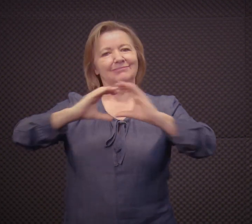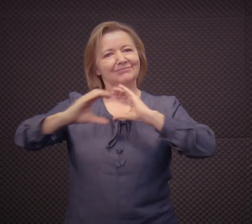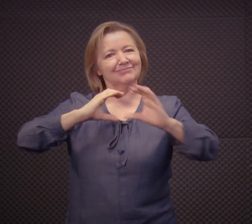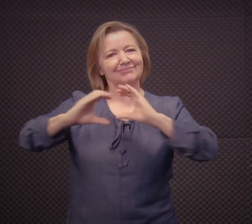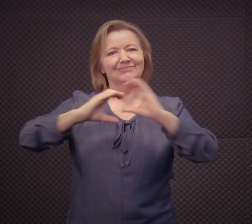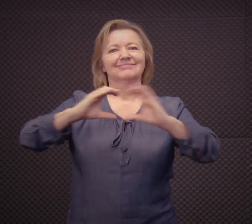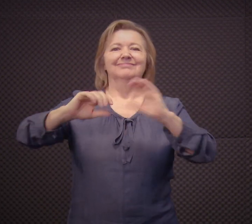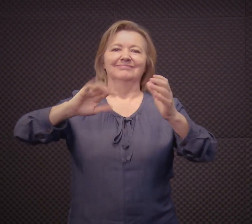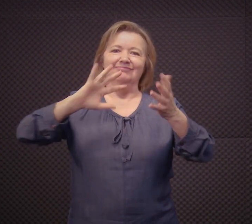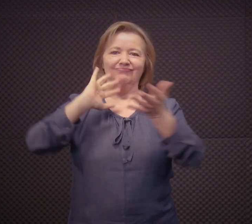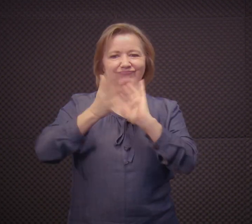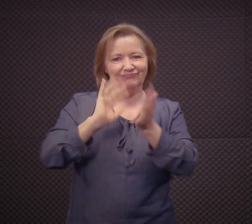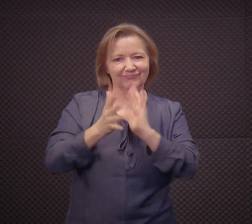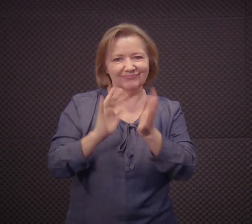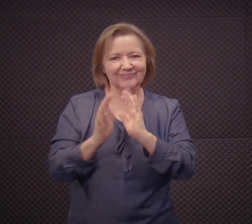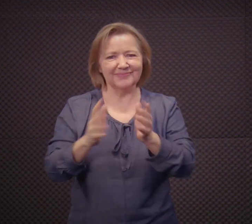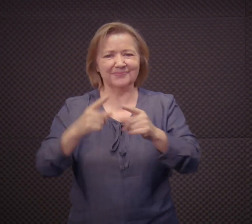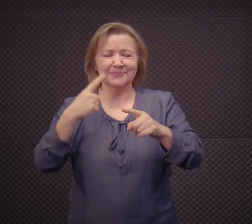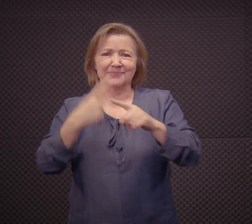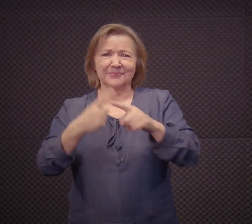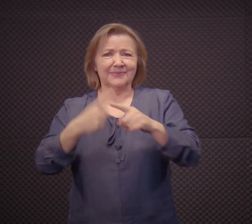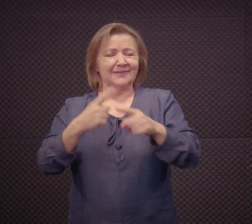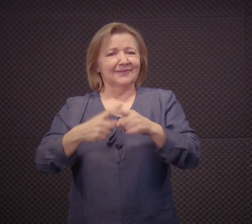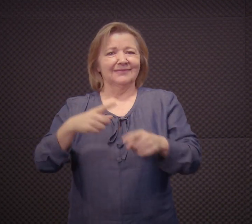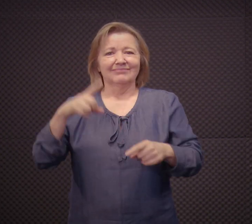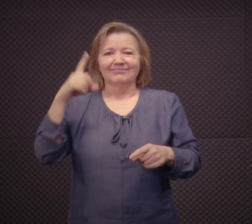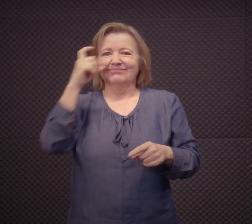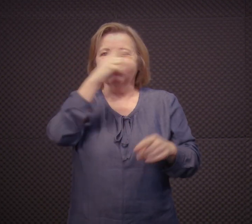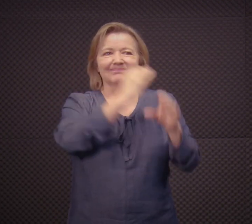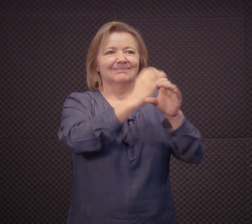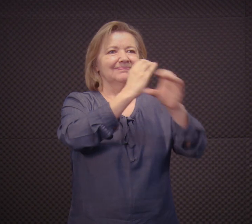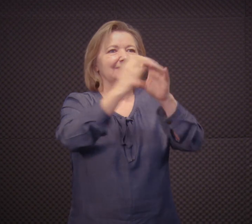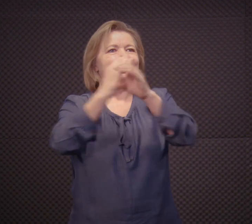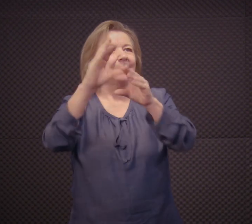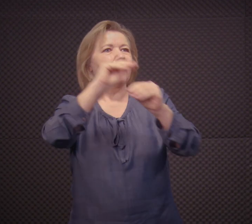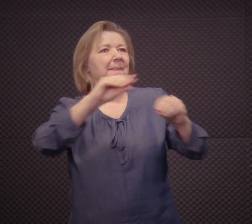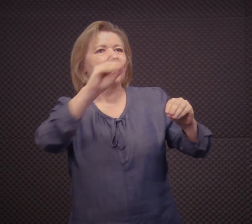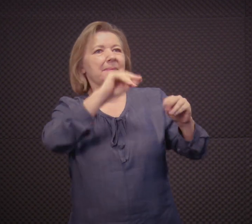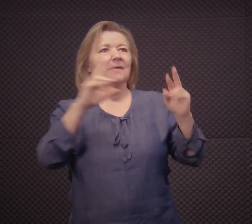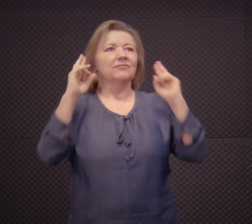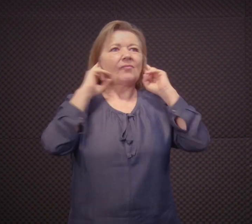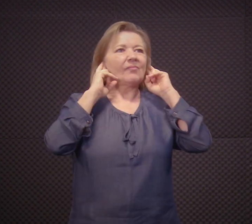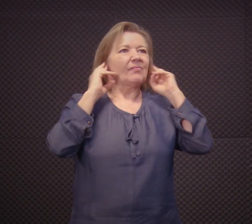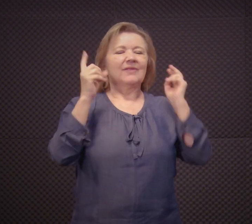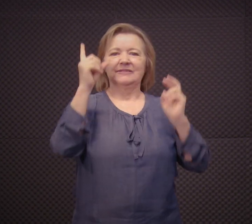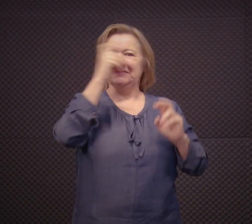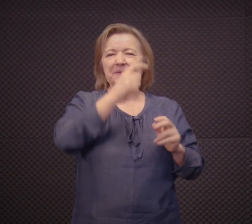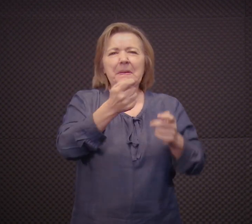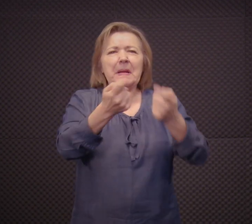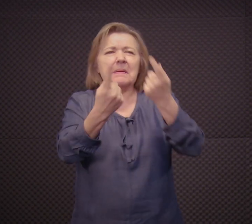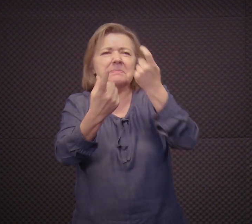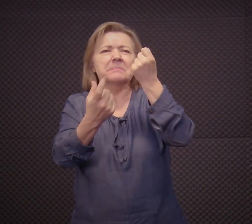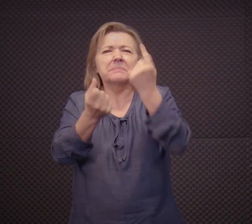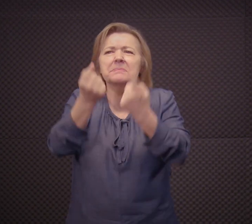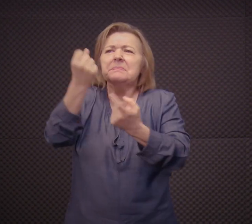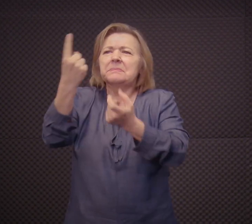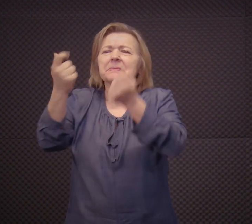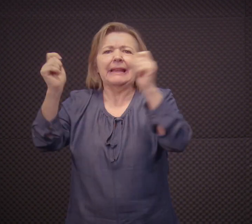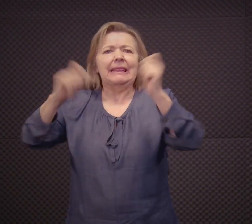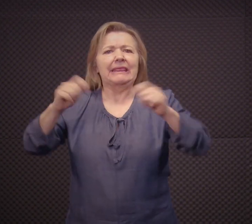Libras como comunicação, como L1, né? A língua natural do surdo. Mas, para o surdo, essa dificuldade,